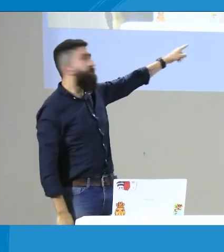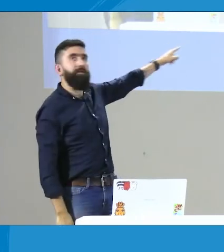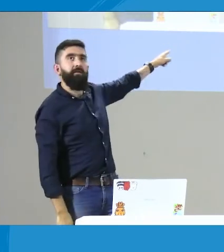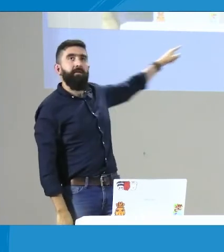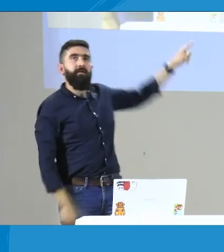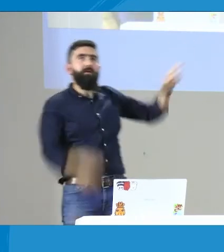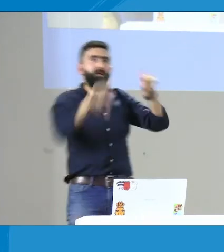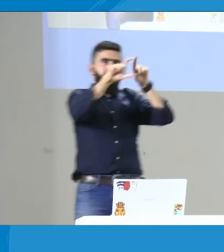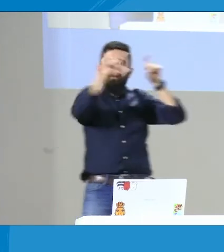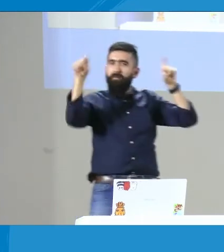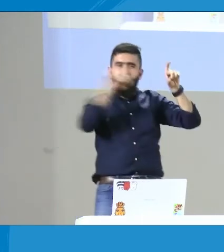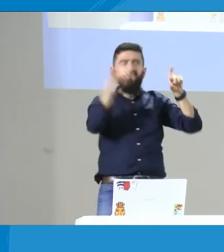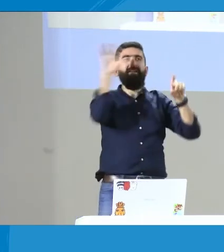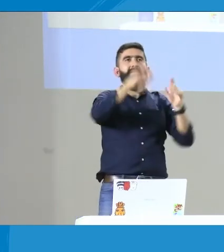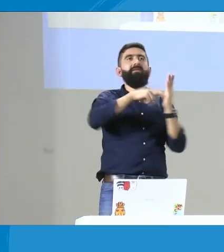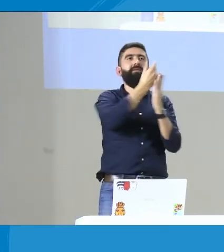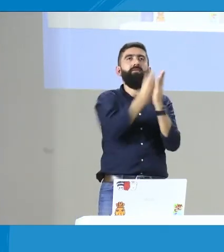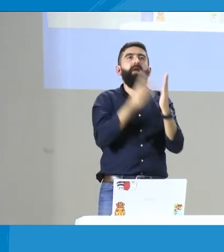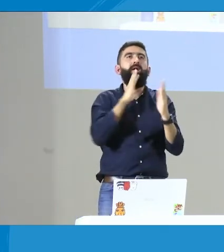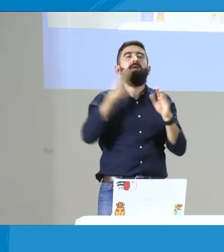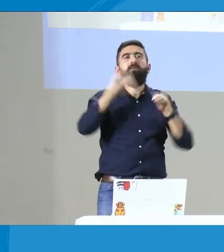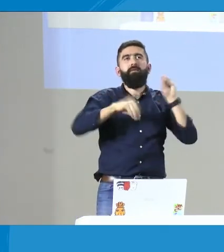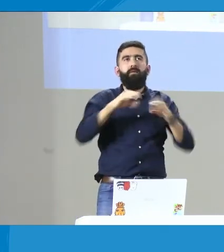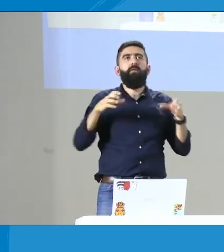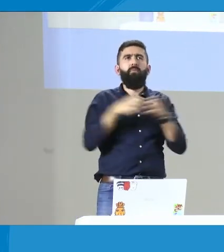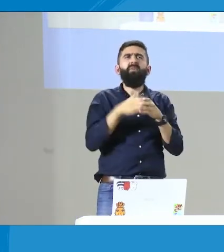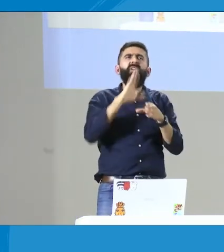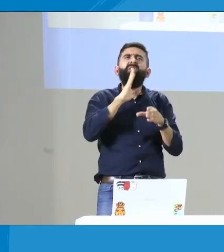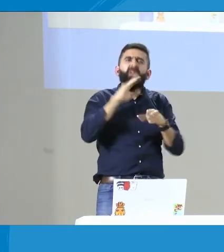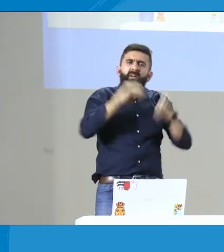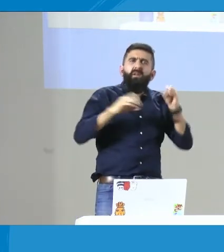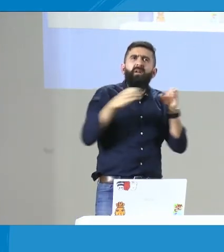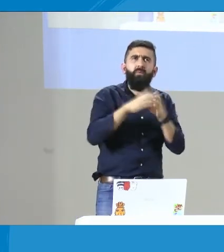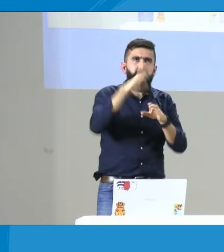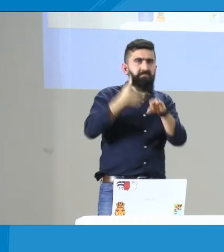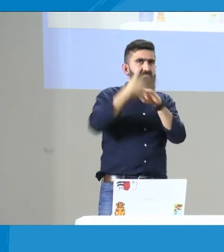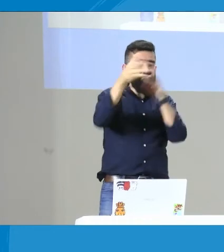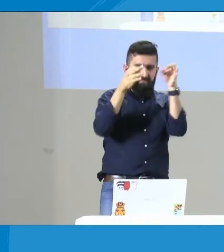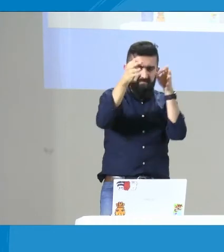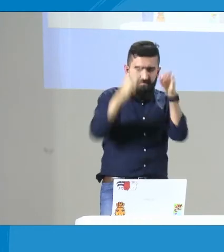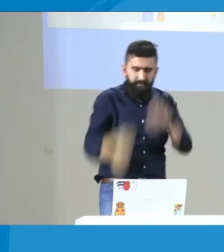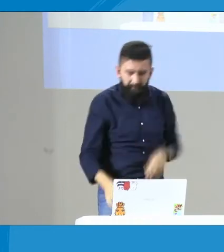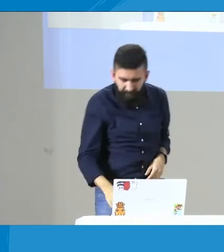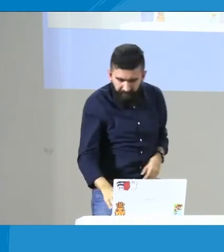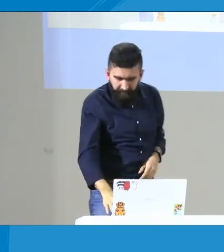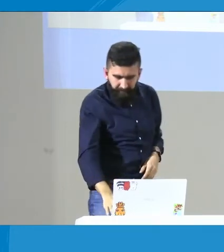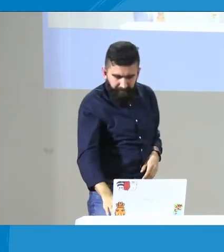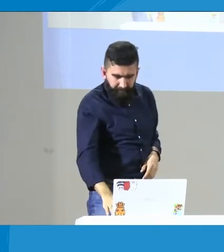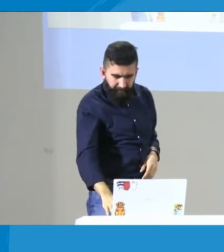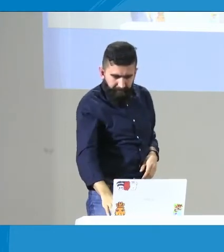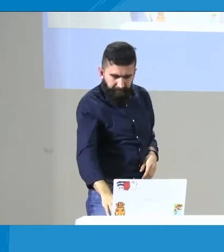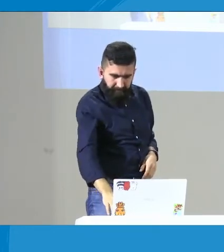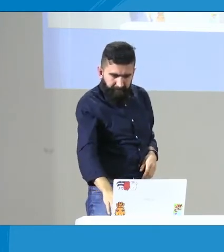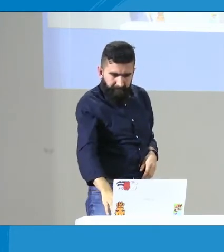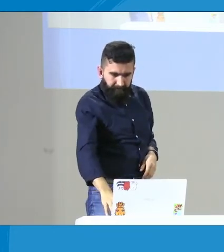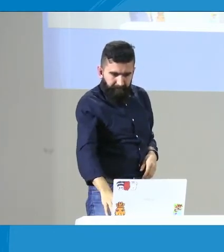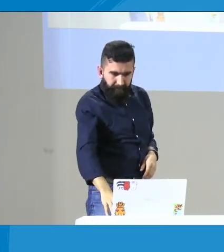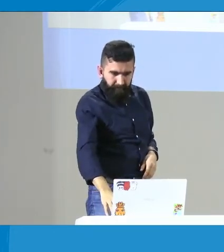Cuando ustedes presenten la encuesta más adelante, cuando hablemos de ese estudio, entonces vamos a hablar de la caracterización